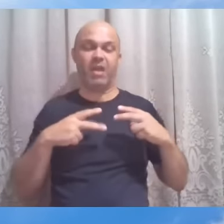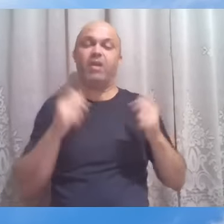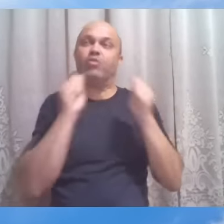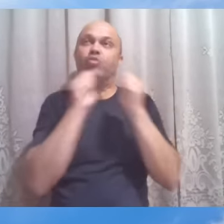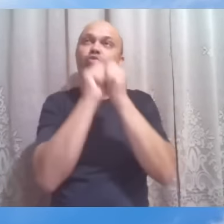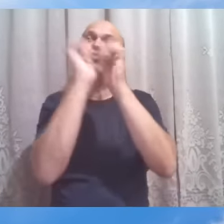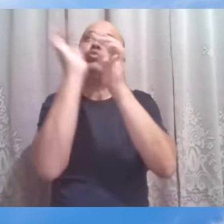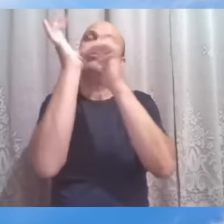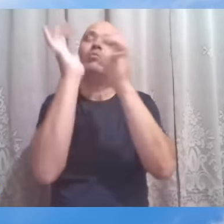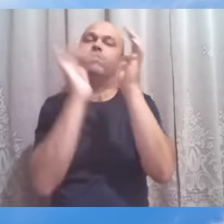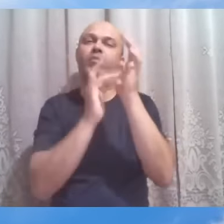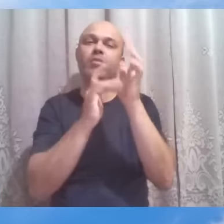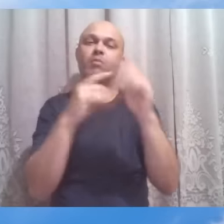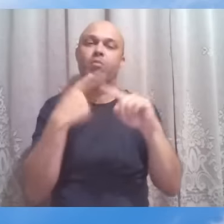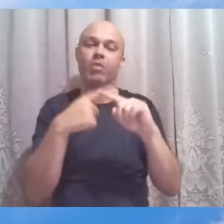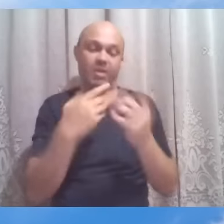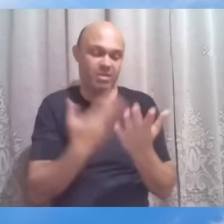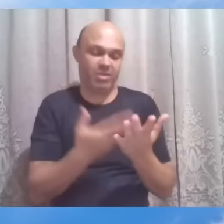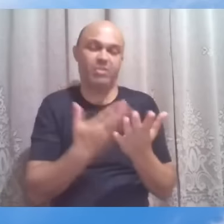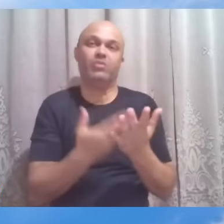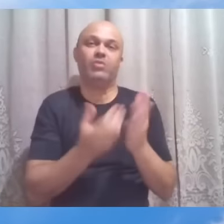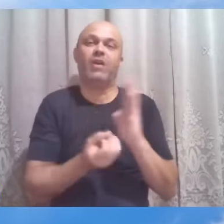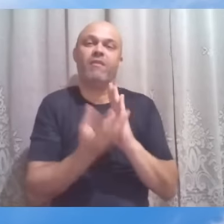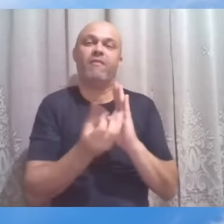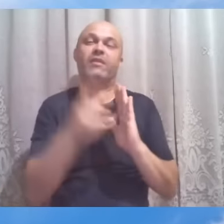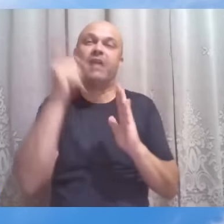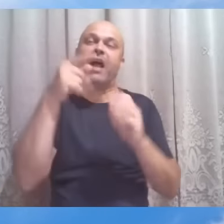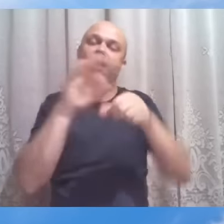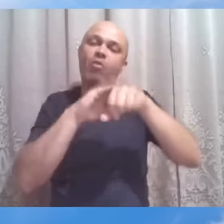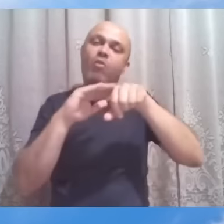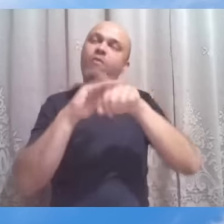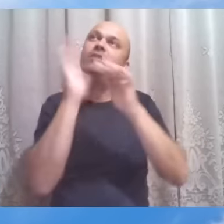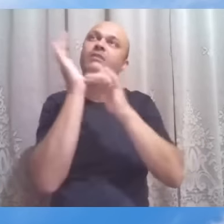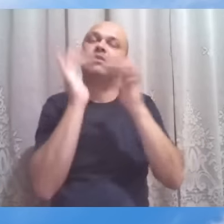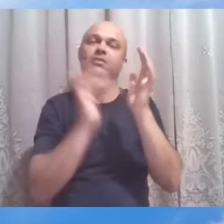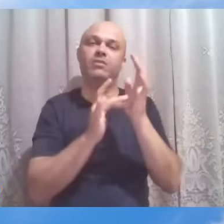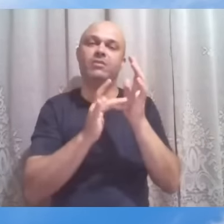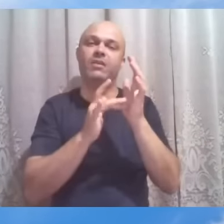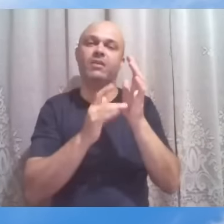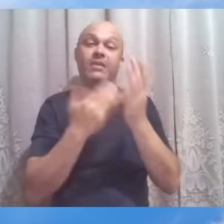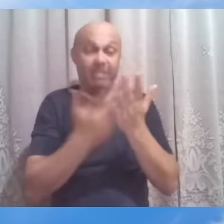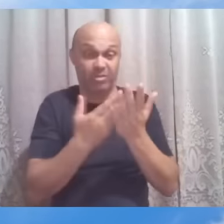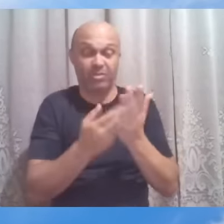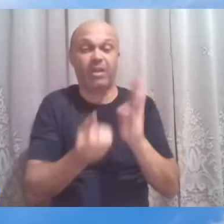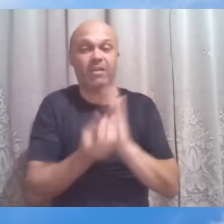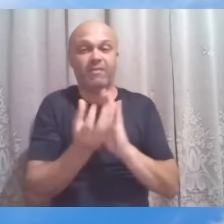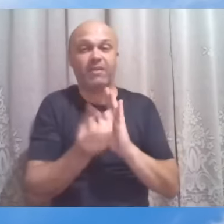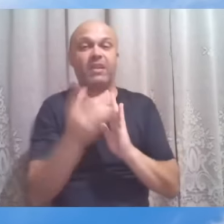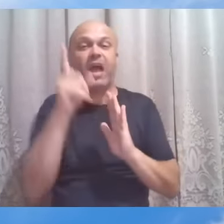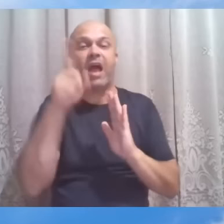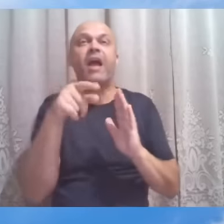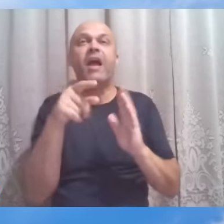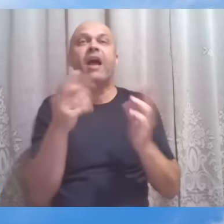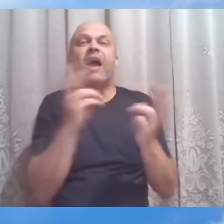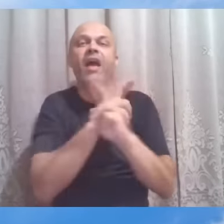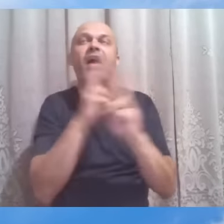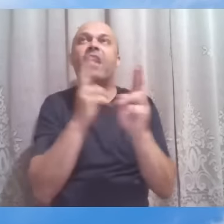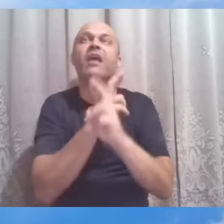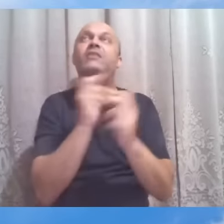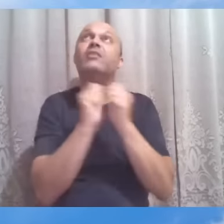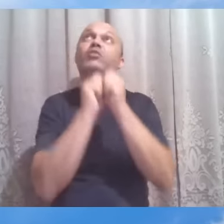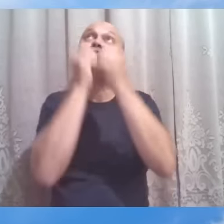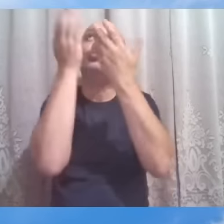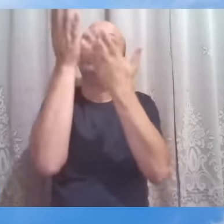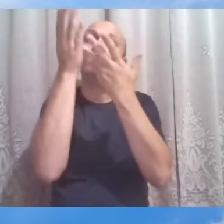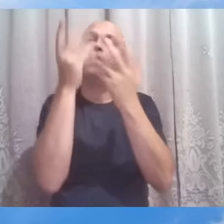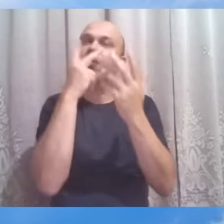estudar o Evangelho é conversar com Jesus. Estudar o Evangelho é criar com ele uma relação que vai florescendo, que